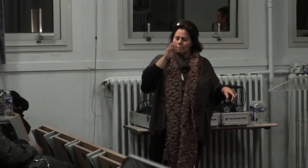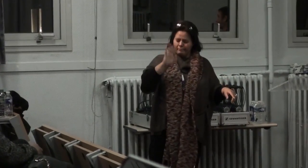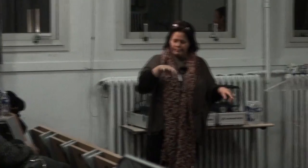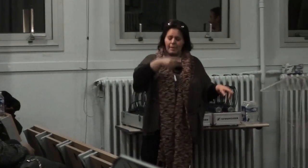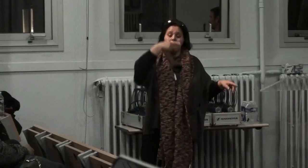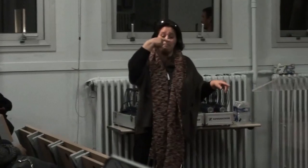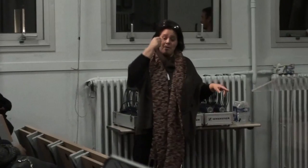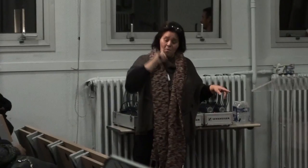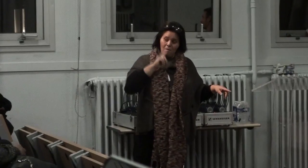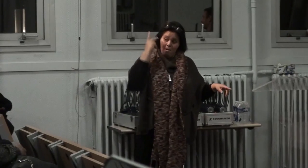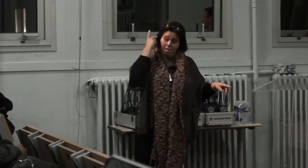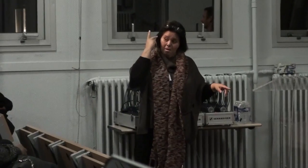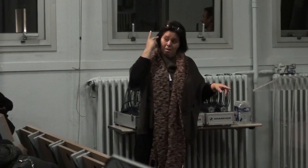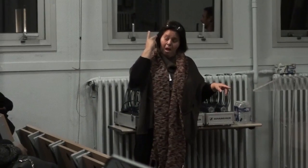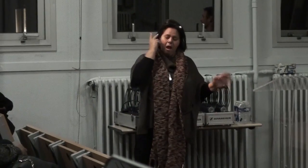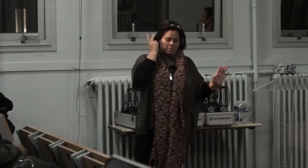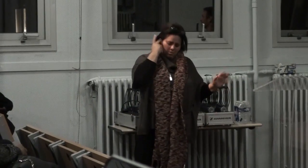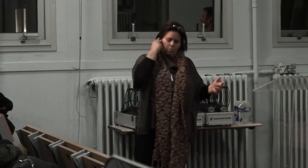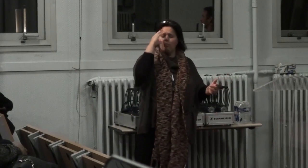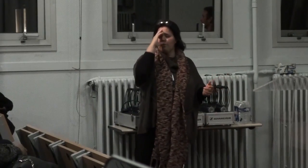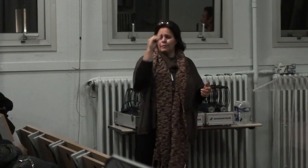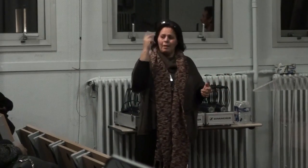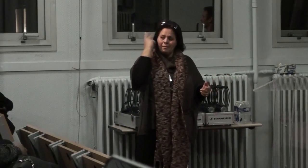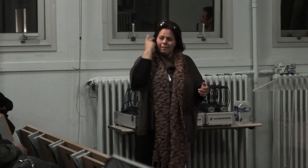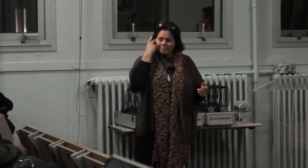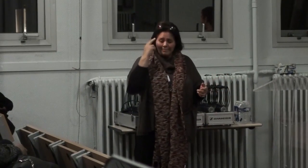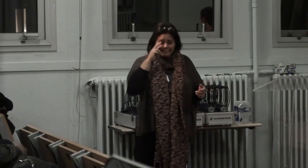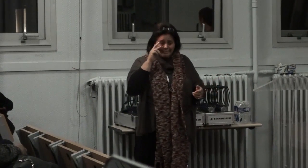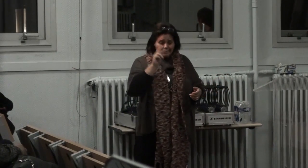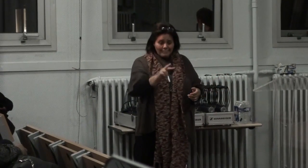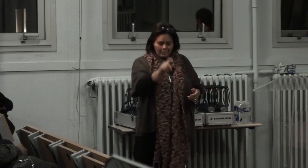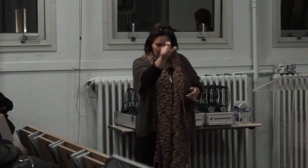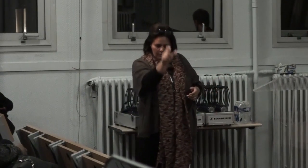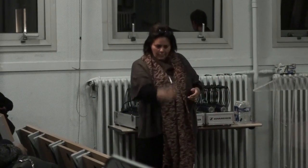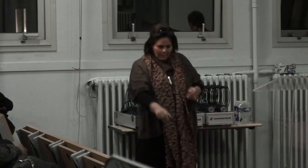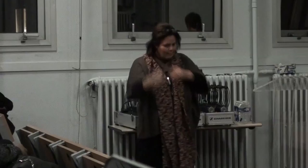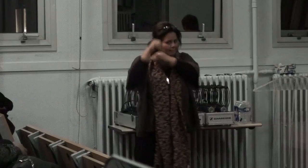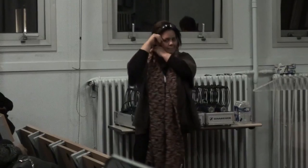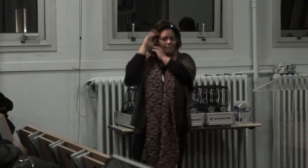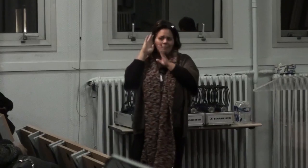parents entendants et les professionnels entendants ont un point de vue